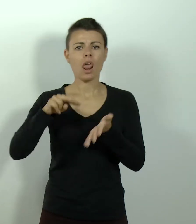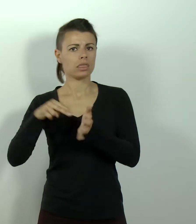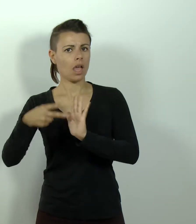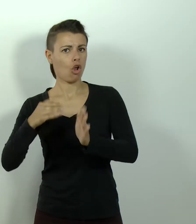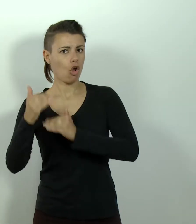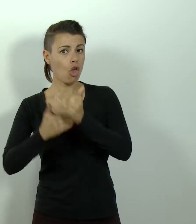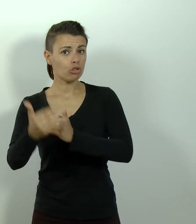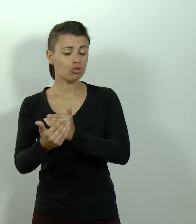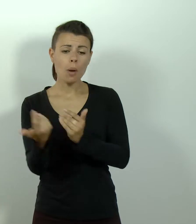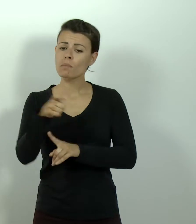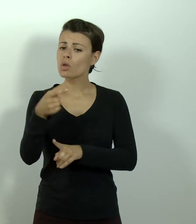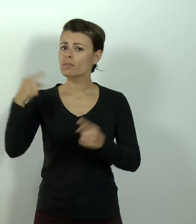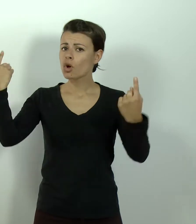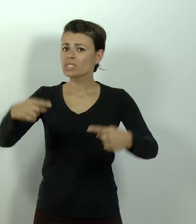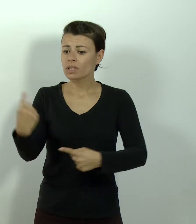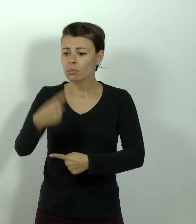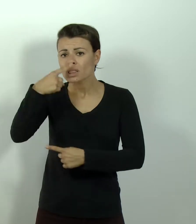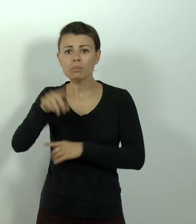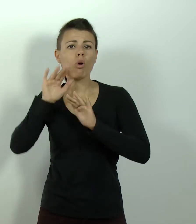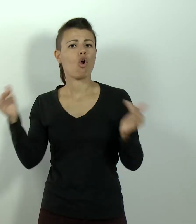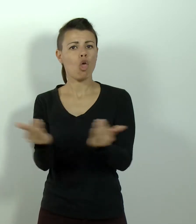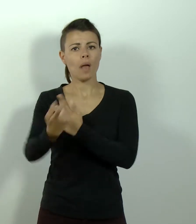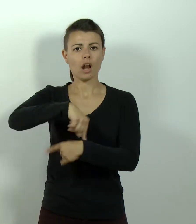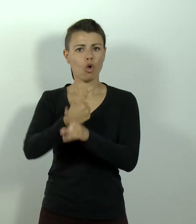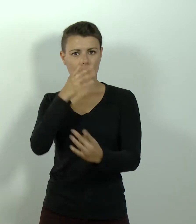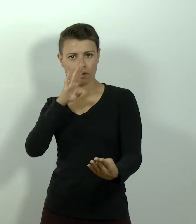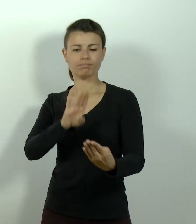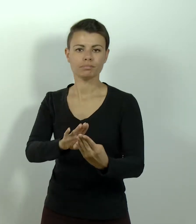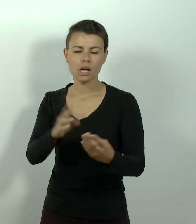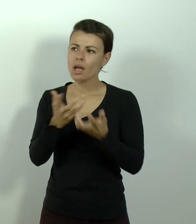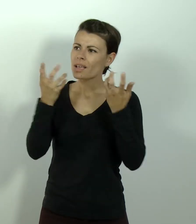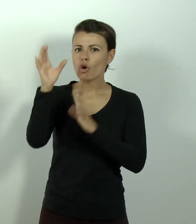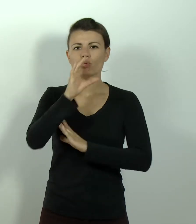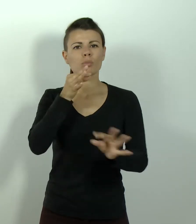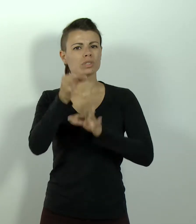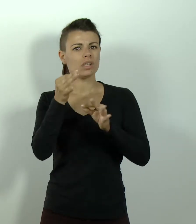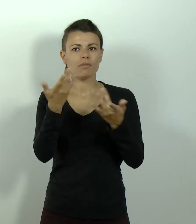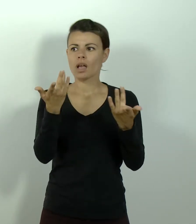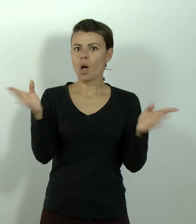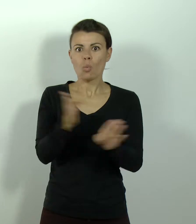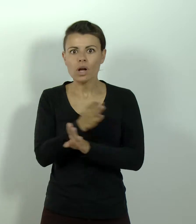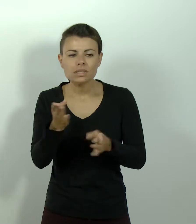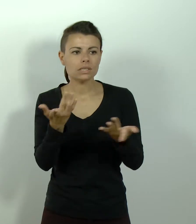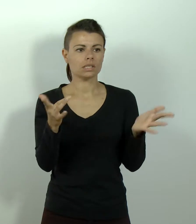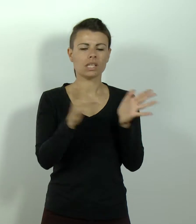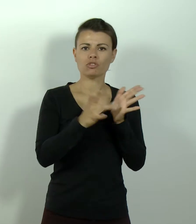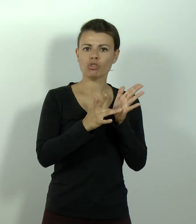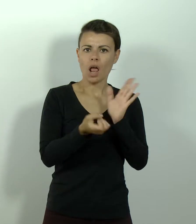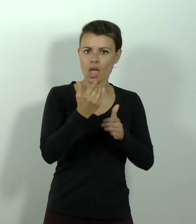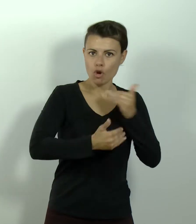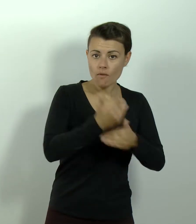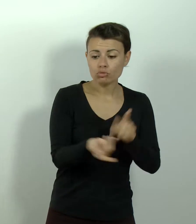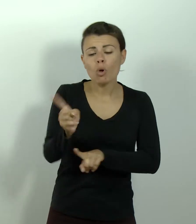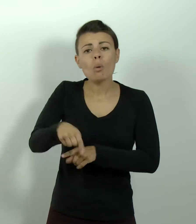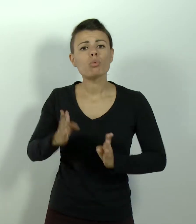tecnologico per affrontare una sfida che è una sfida ovviamente globale. È chiaro che poi turismo è tutto, è innovazione digitale, capacità ovviamente di